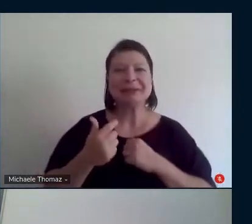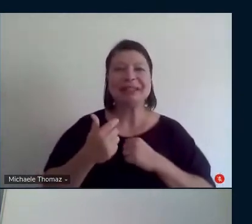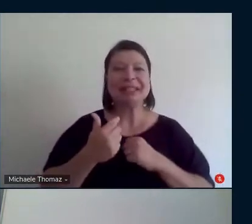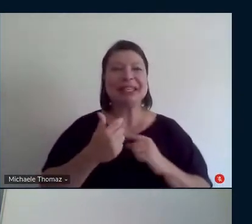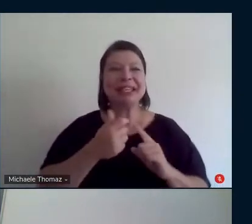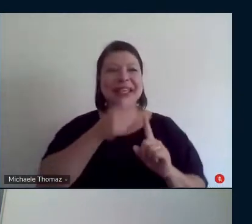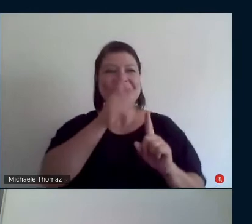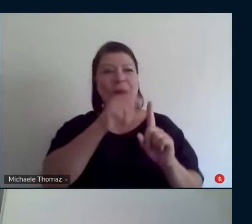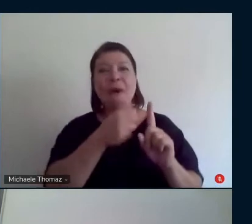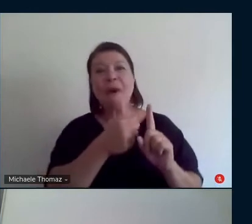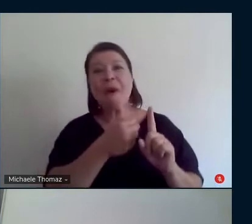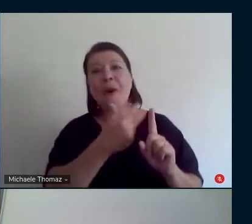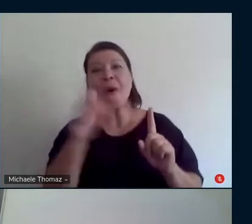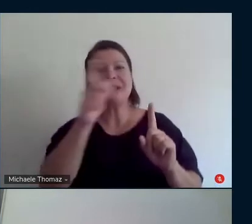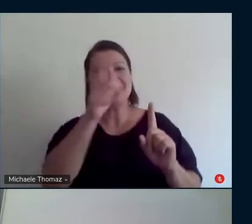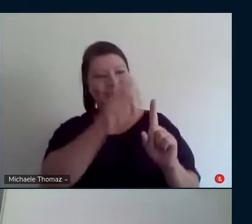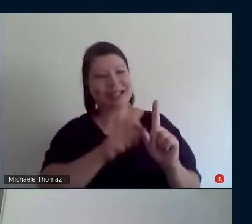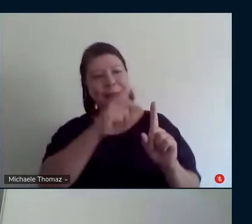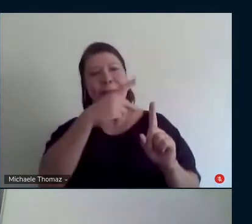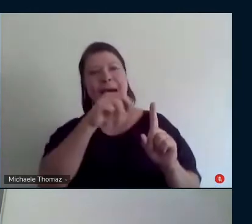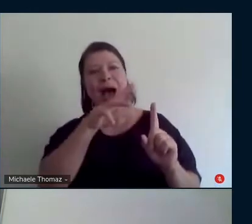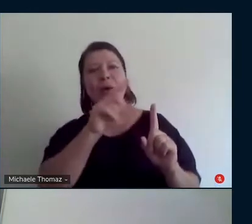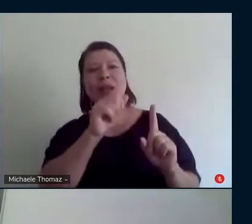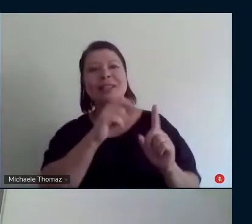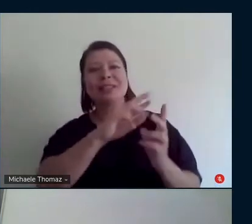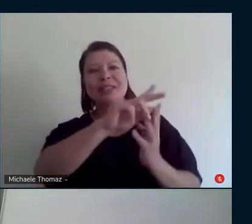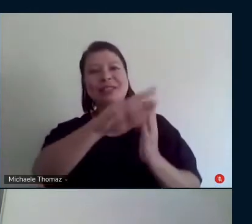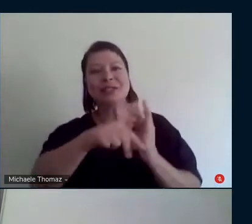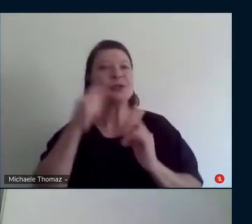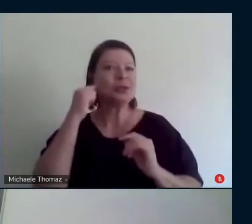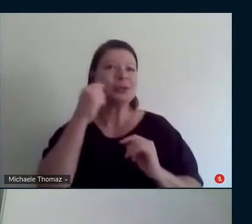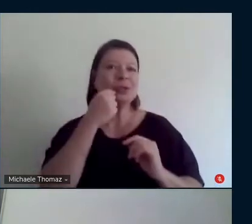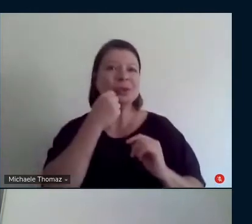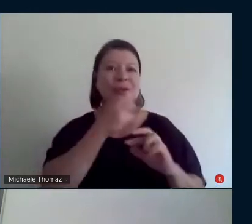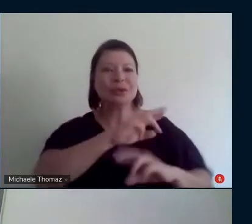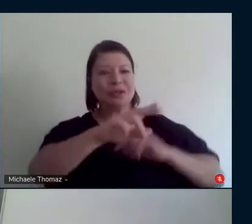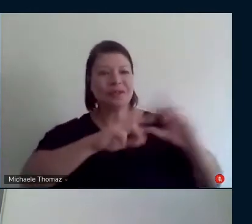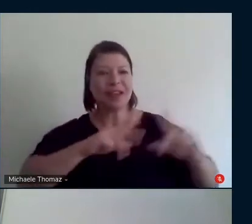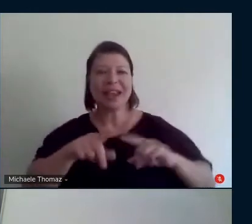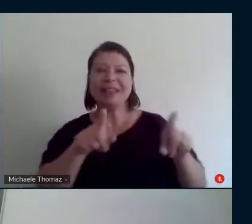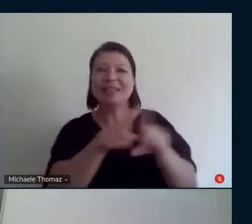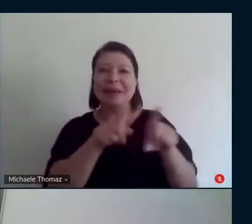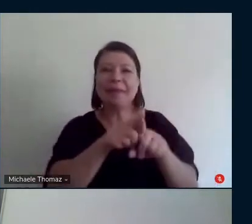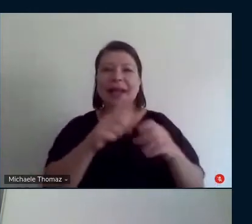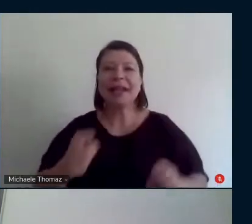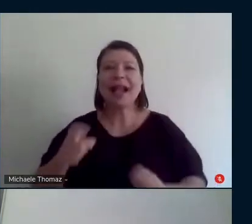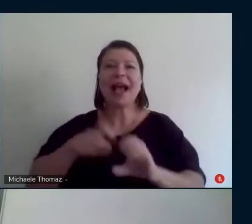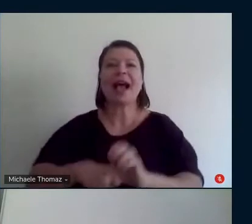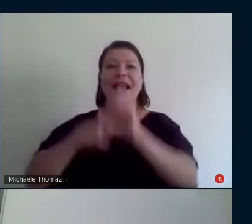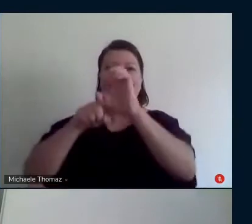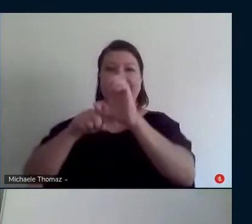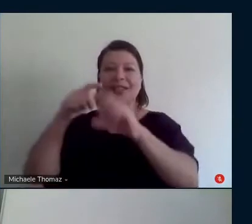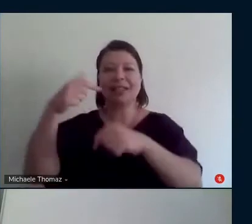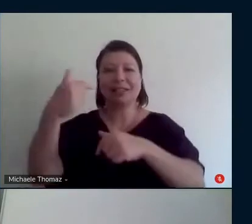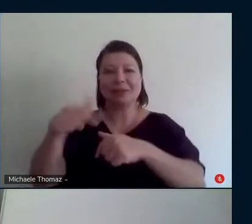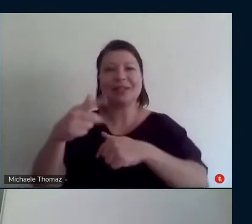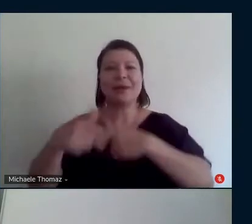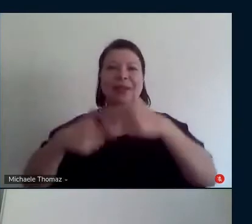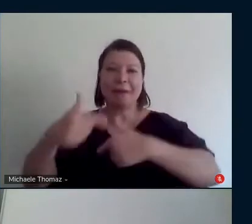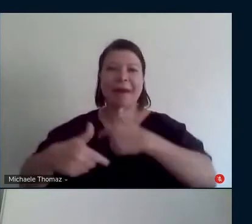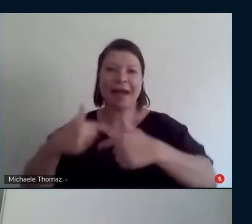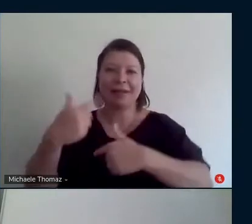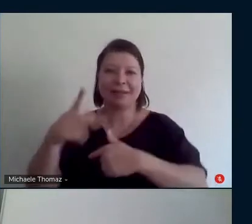caminho lindo aí da docência viu parabéns o texto está lindo lindo pra mim você está aprovadíssima